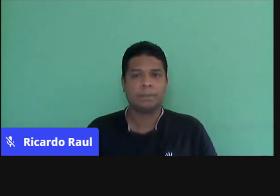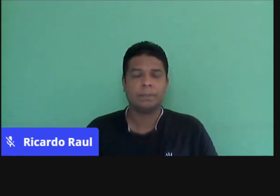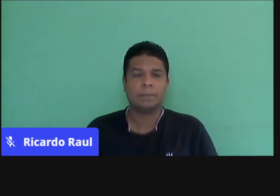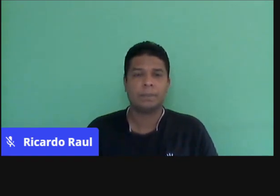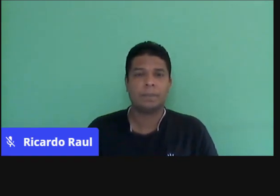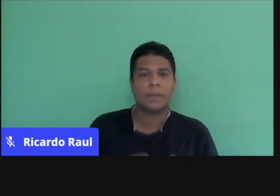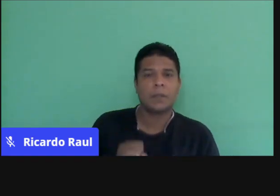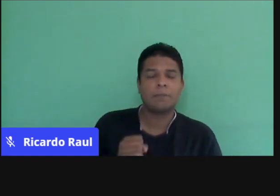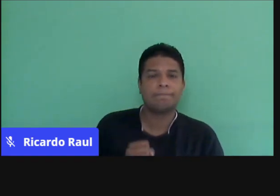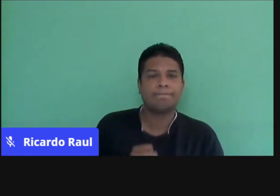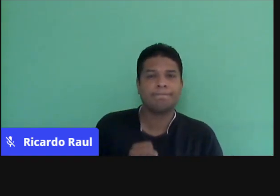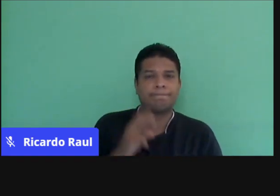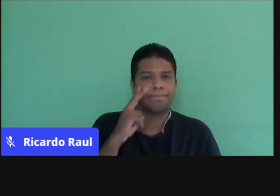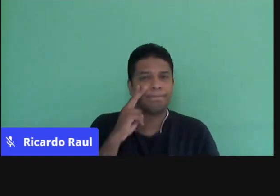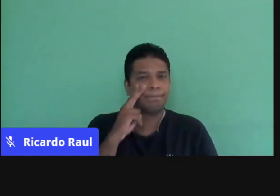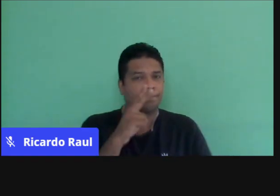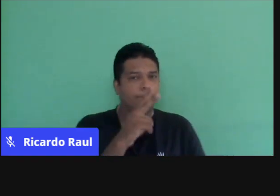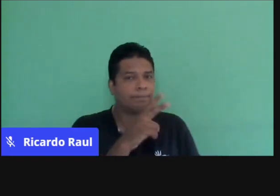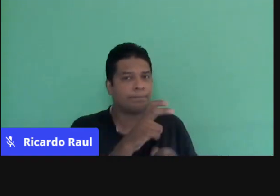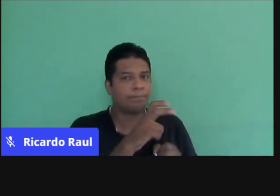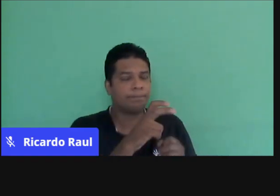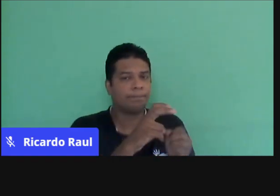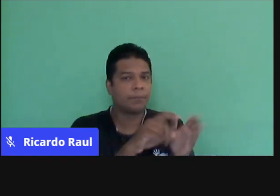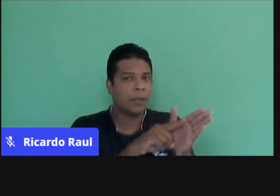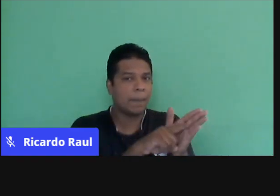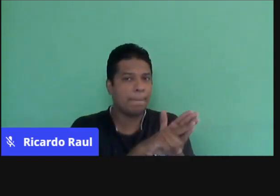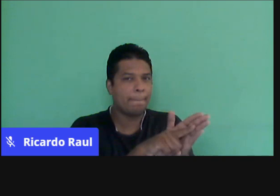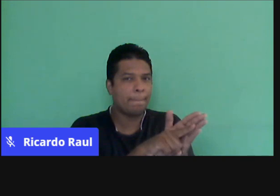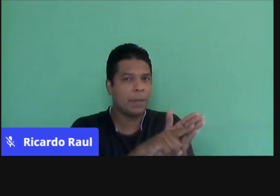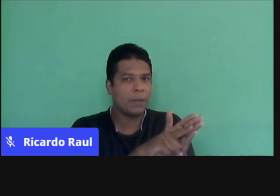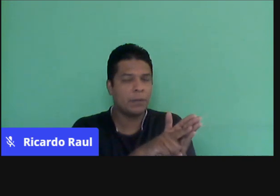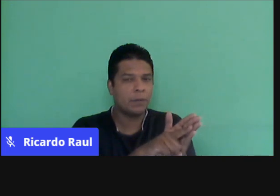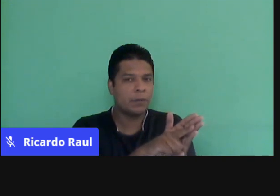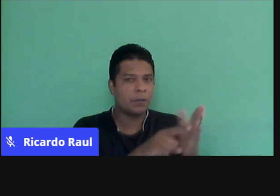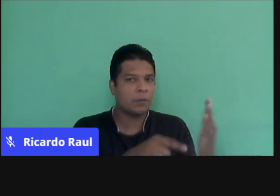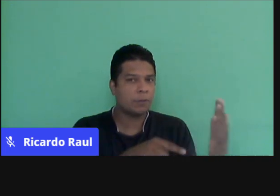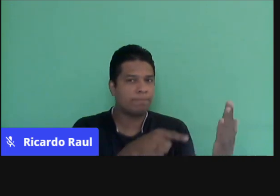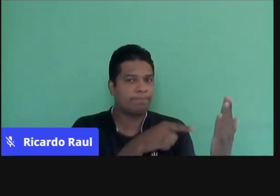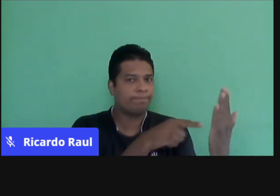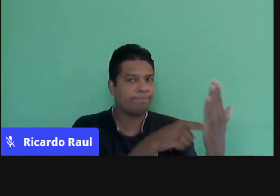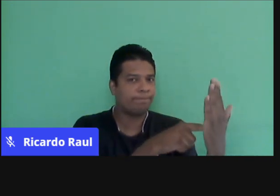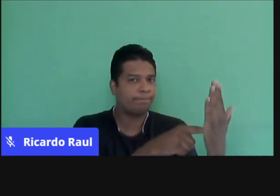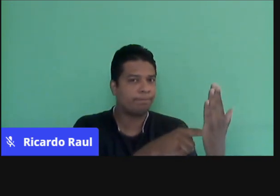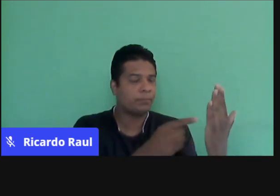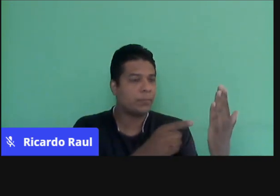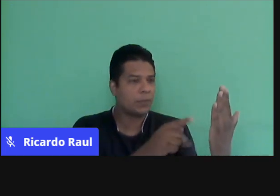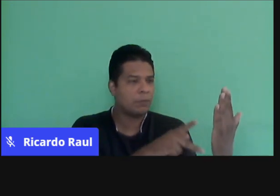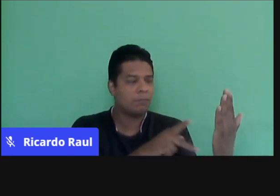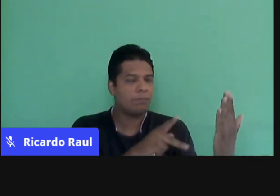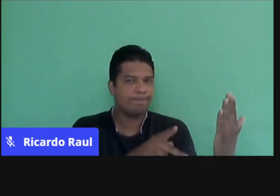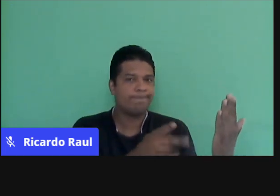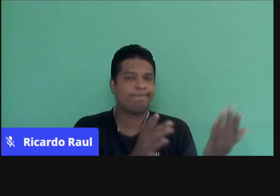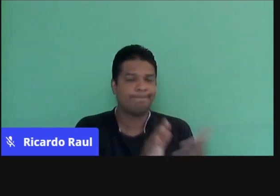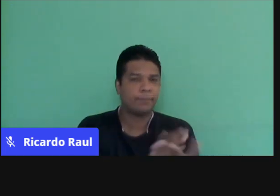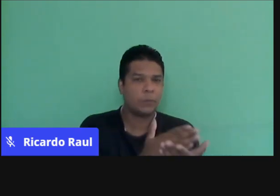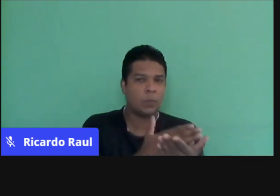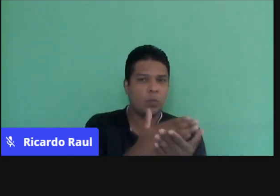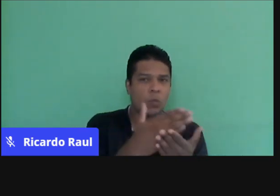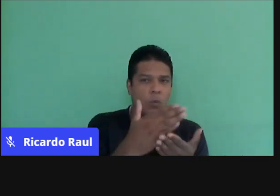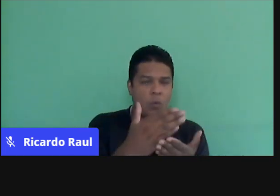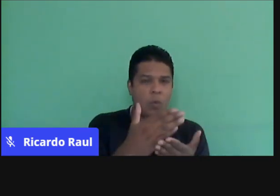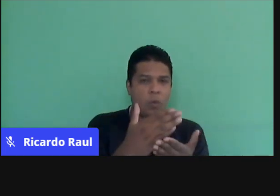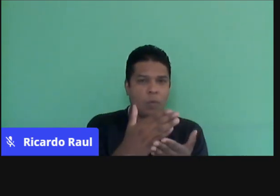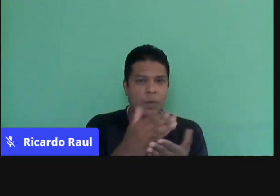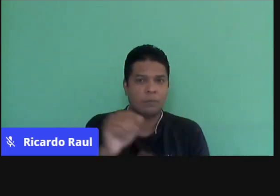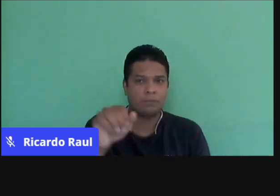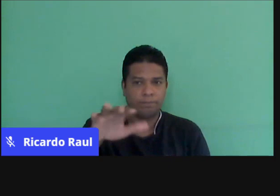Bom, se nós começarmos a olhar para esses dados, de repente, a gente tem conversado com alguns professores, quando a gente começa a falar desse